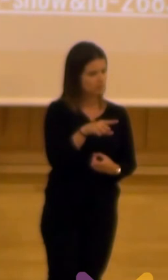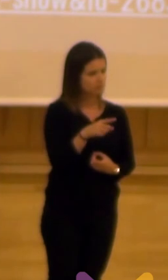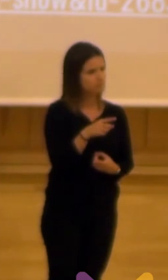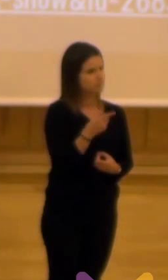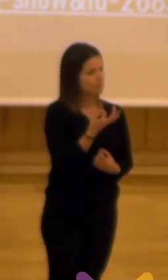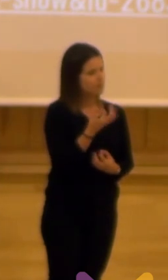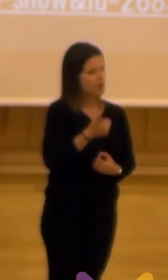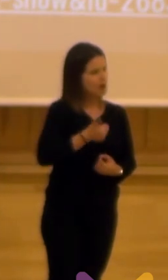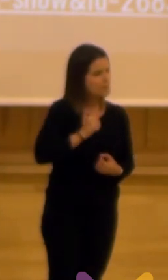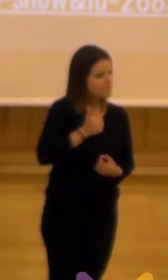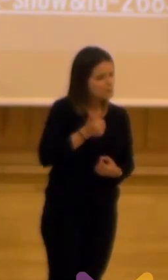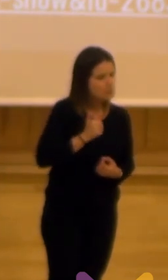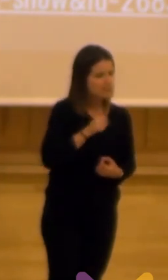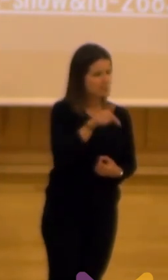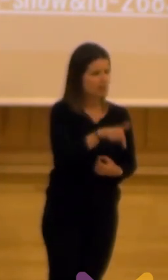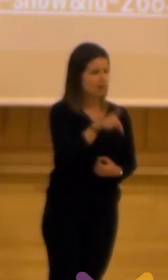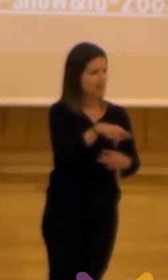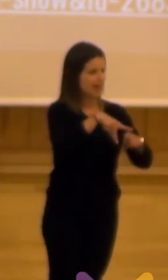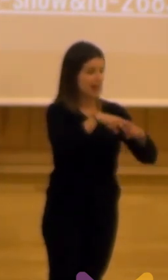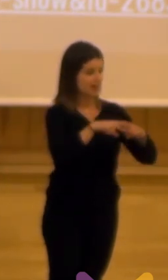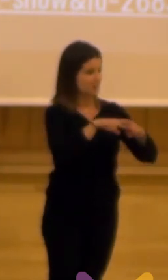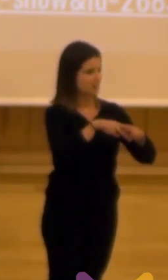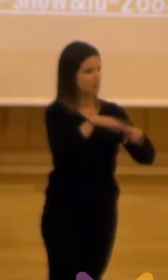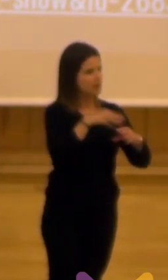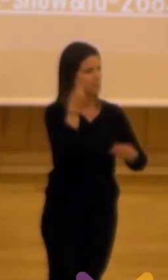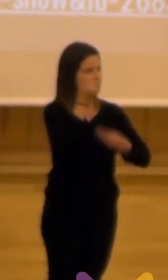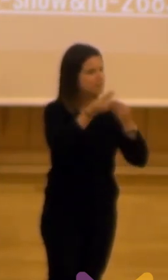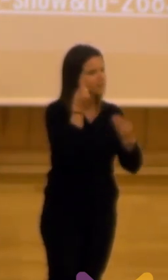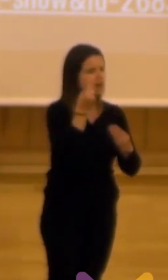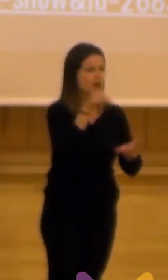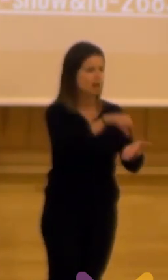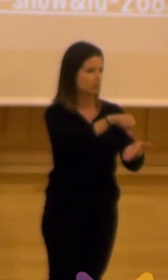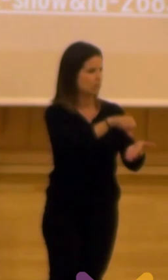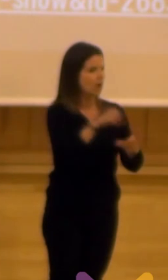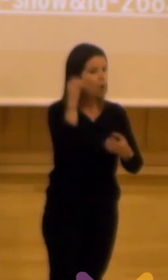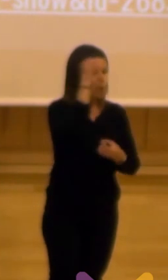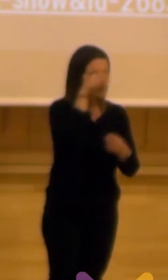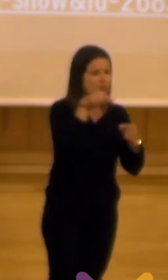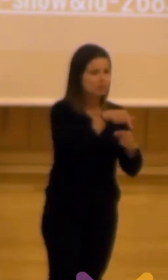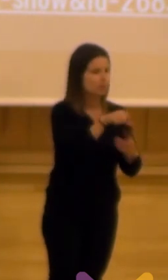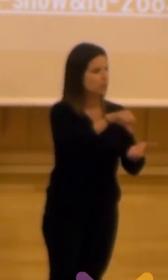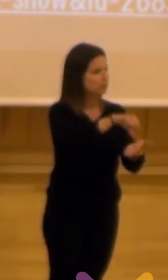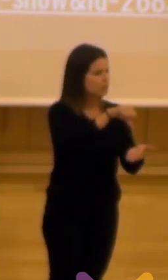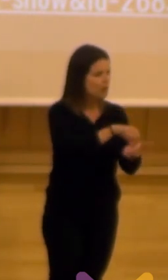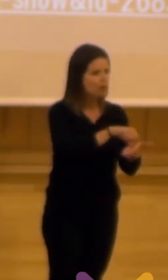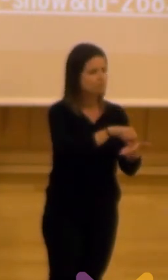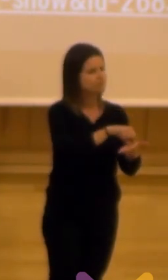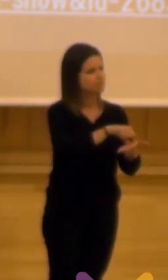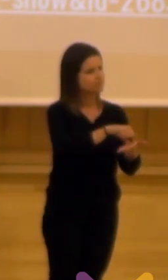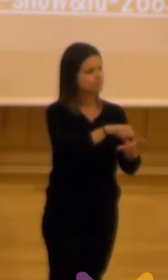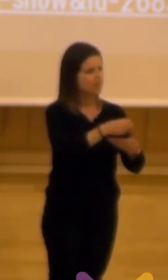es aprovechar esta magnífica herramienta para pensar en la ciudad para opinar de la ciudad y